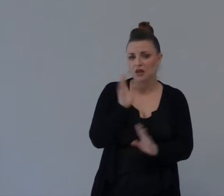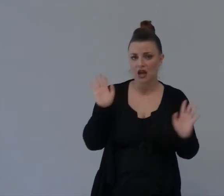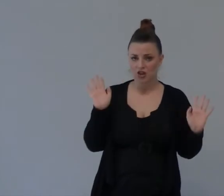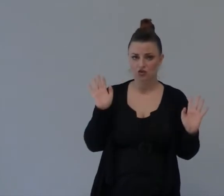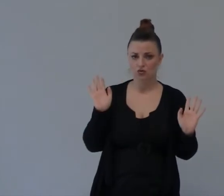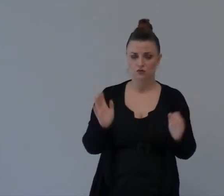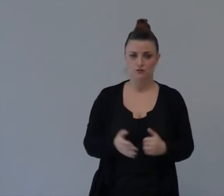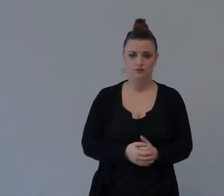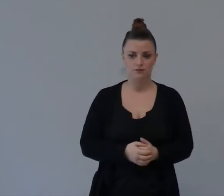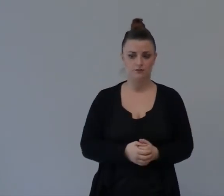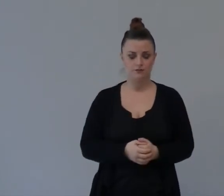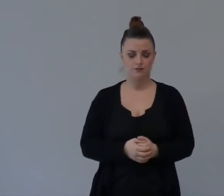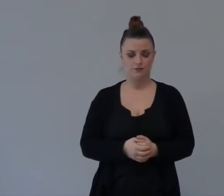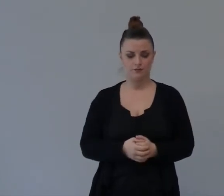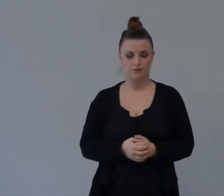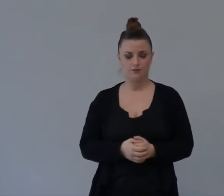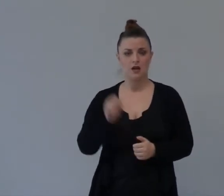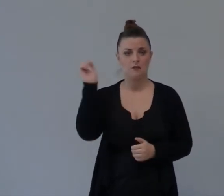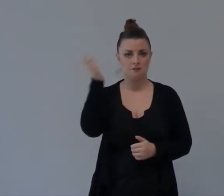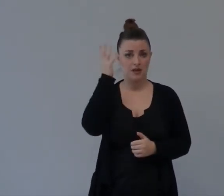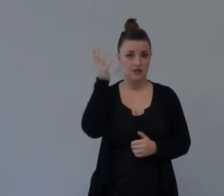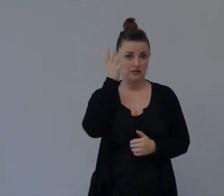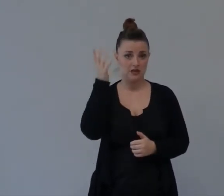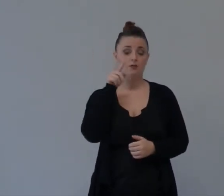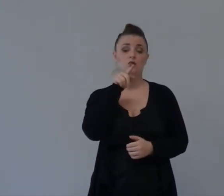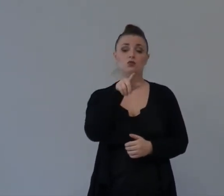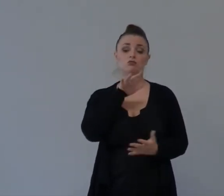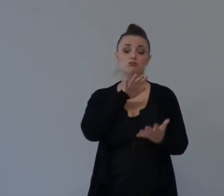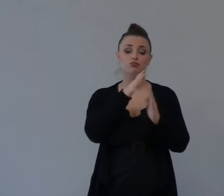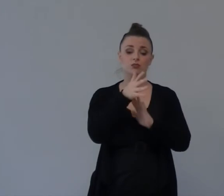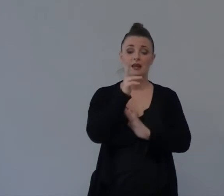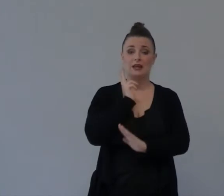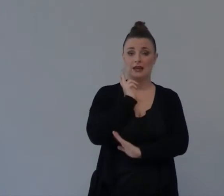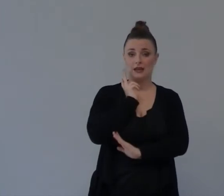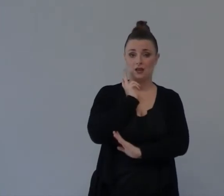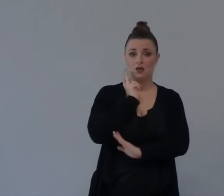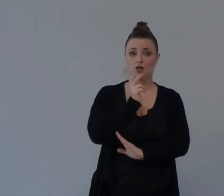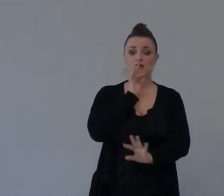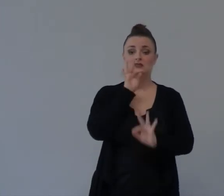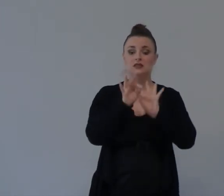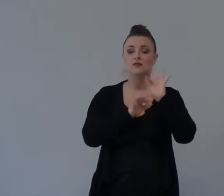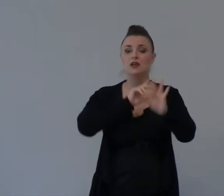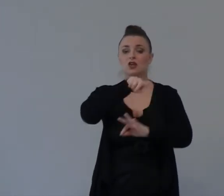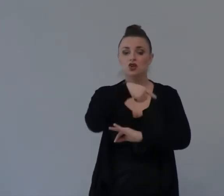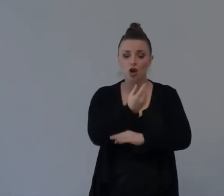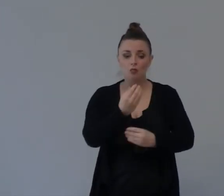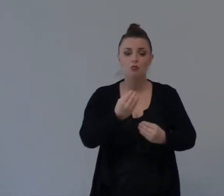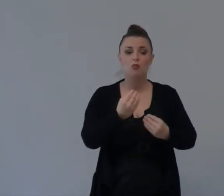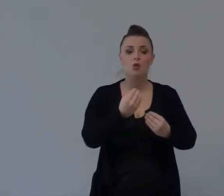Se Tramite La Tua Il Tuo Diventare Ricco Poi Tu Sei La Persona Che Dà Agli Altri